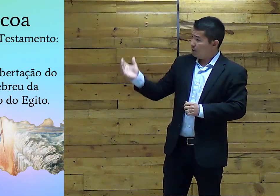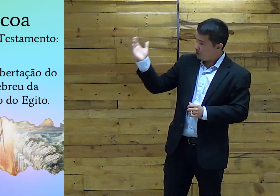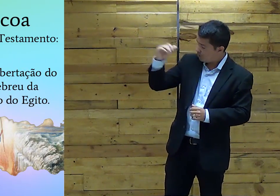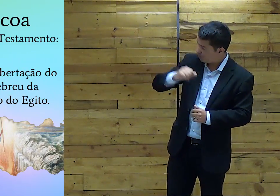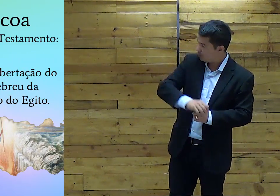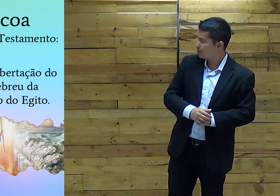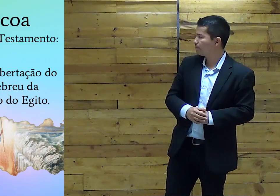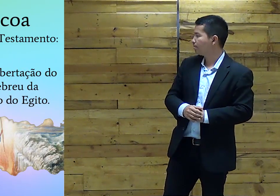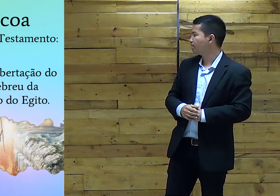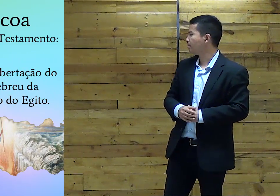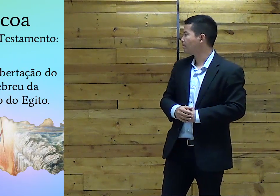Pode?